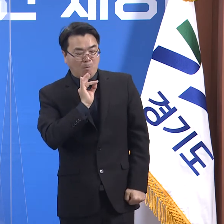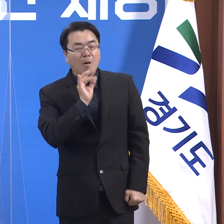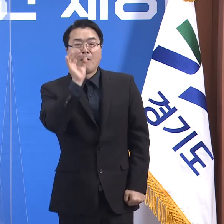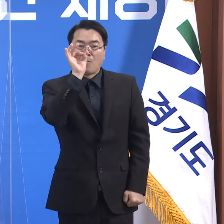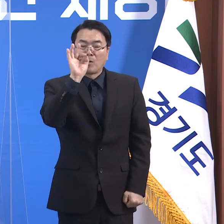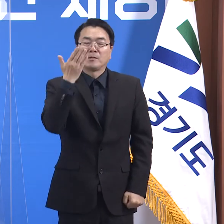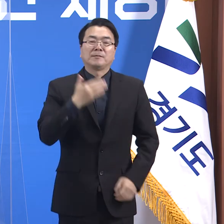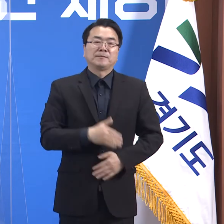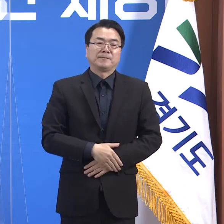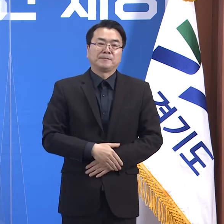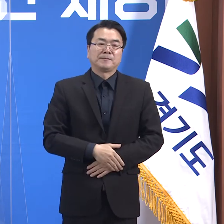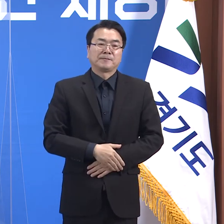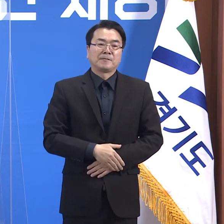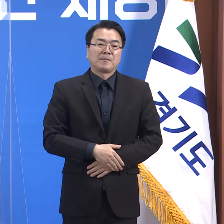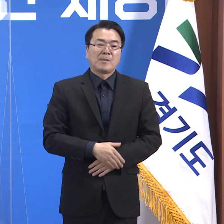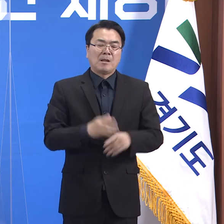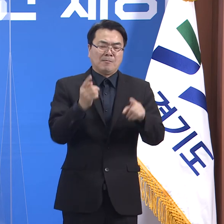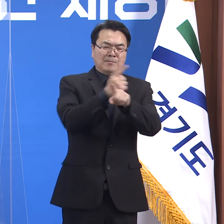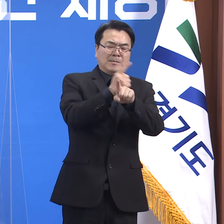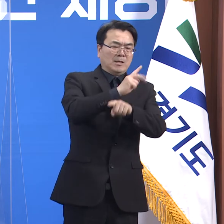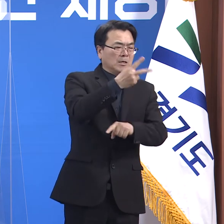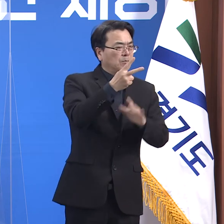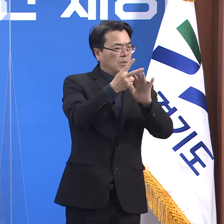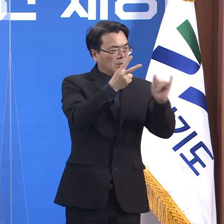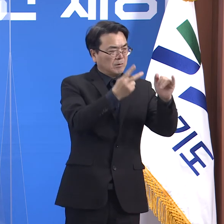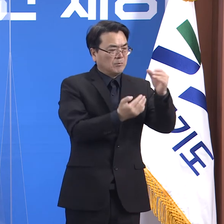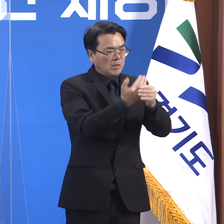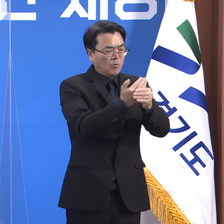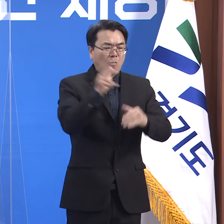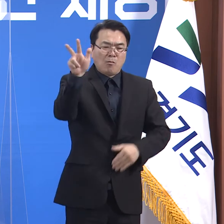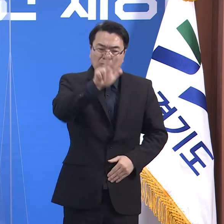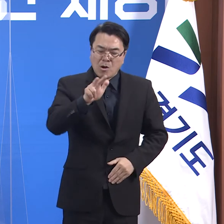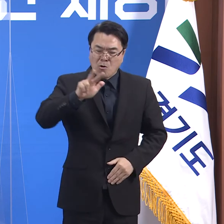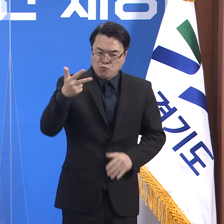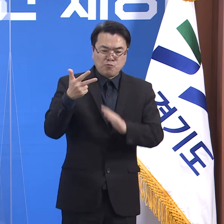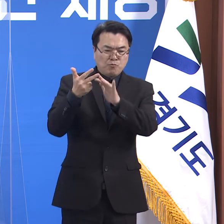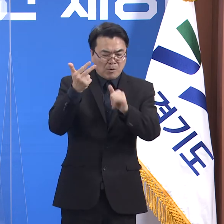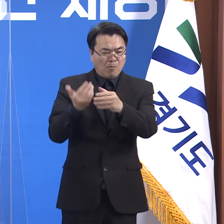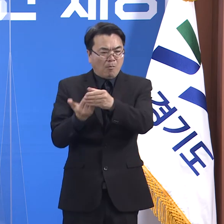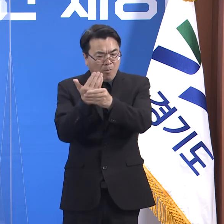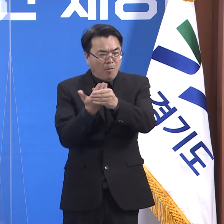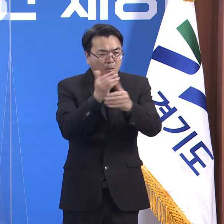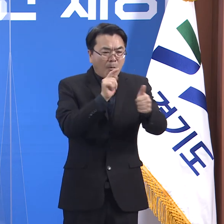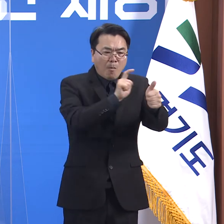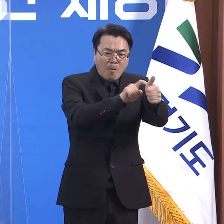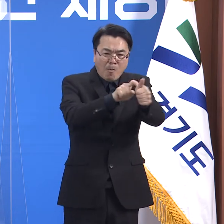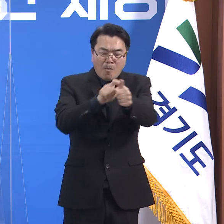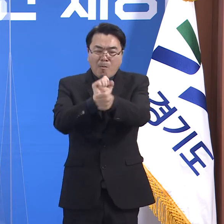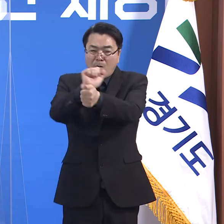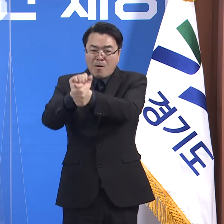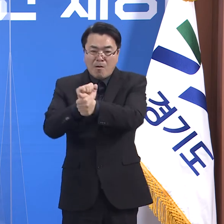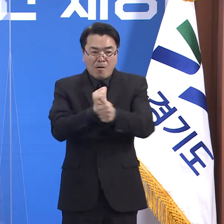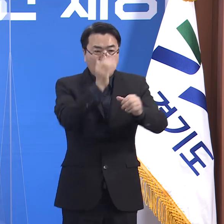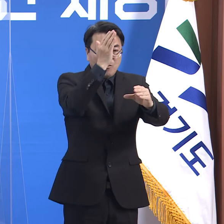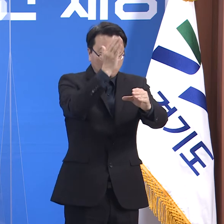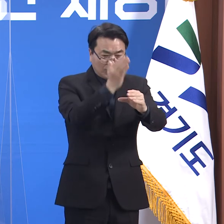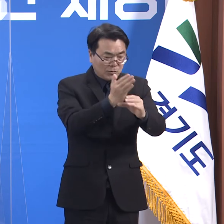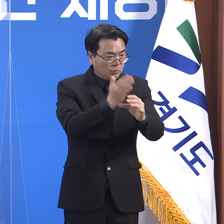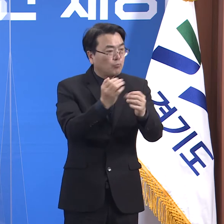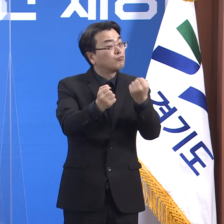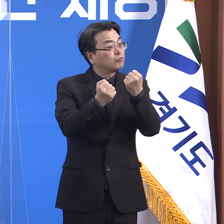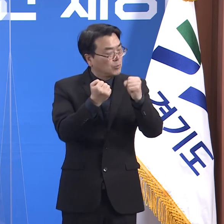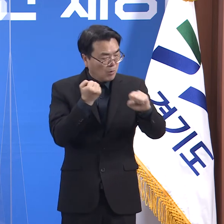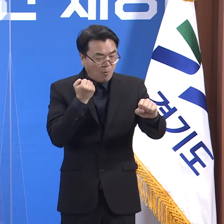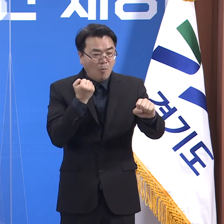경기도에서 일평균 200명 내외, 전국적으로 600명 내외의 꽤 많은 수의 확진자가 여전히 발생하고